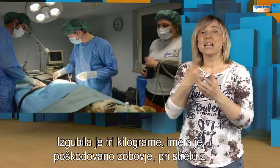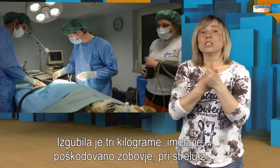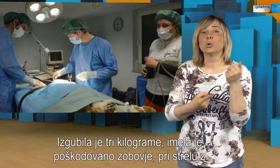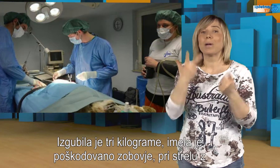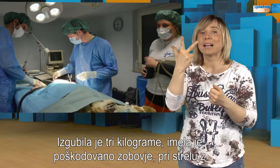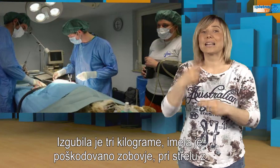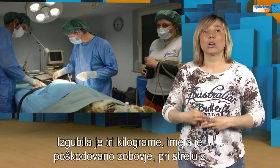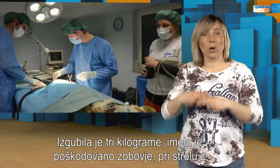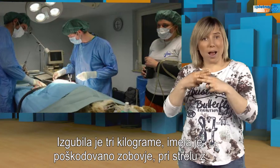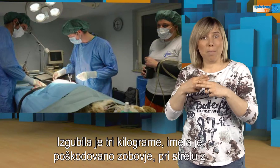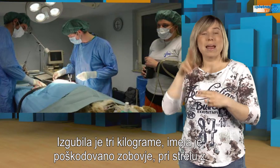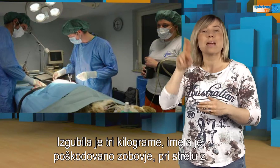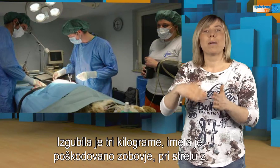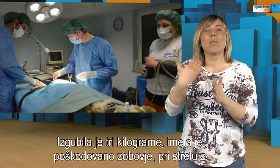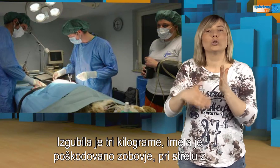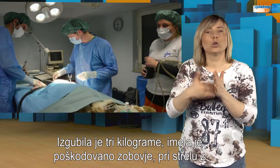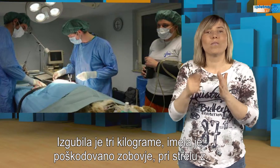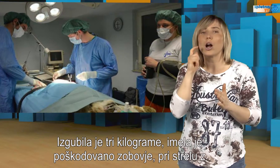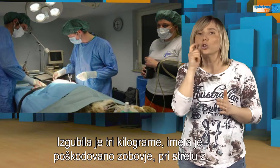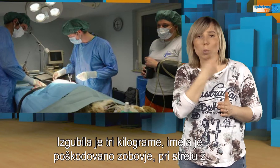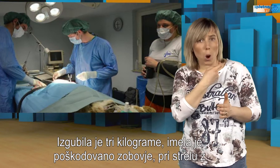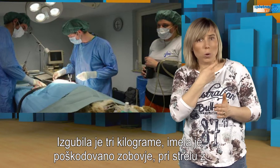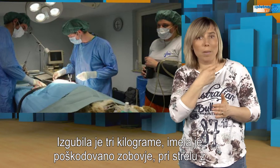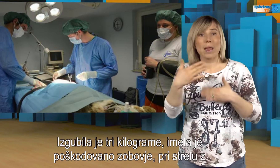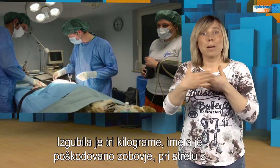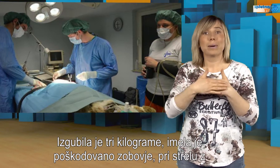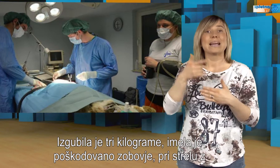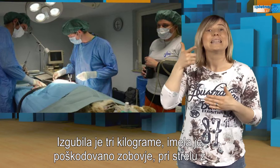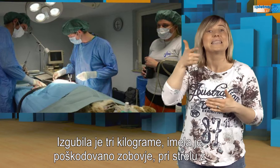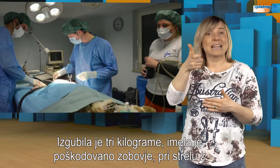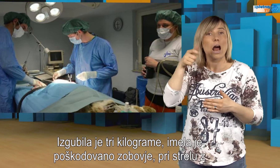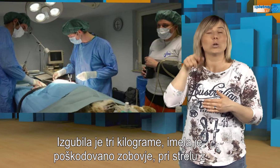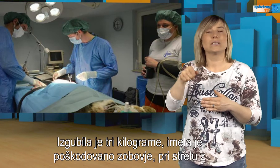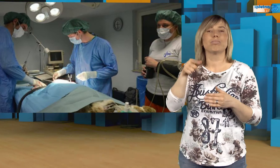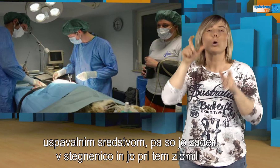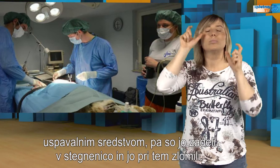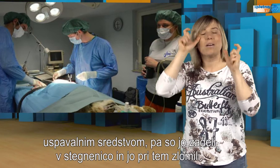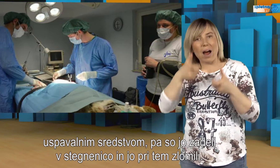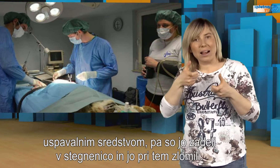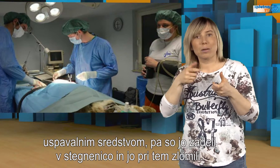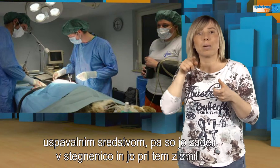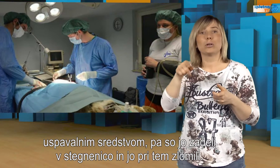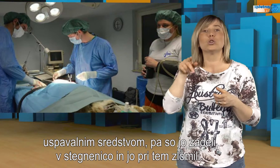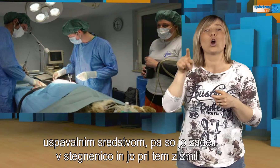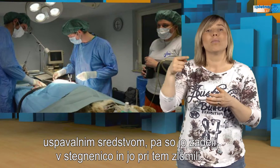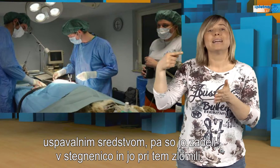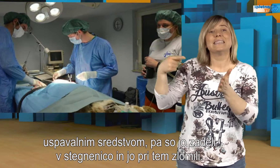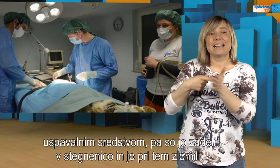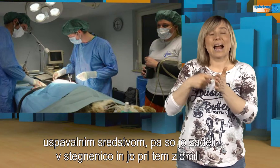Izgubila je tri kilograme in imela je poškodovano zobovje, pri strelu z spavalnim sredstvom pa so jo zadeli v stegnenico